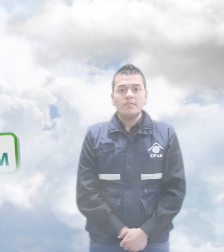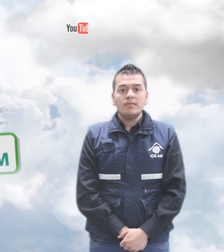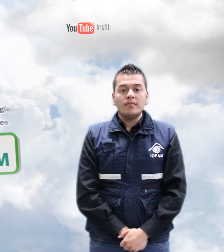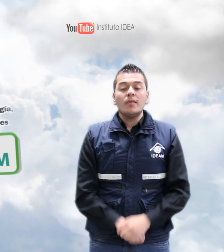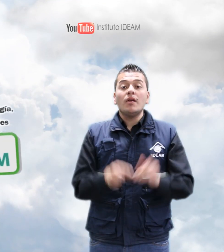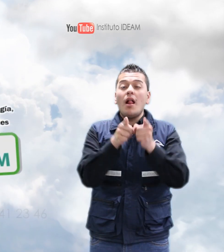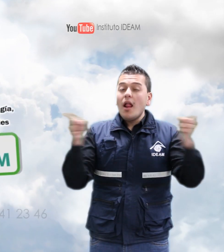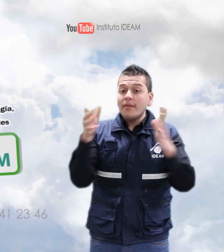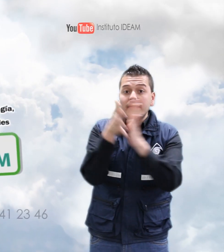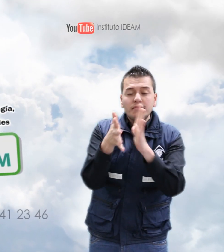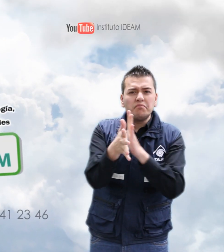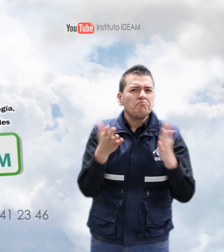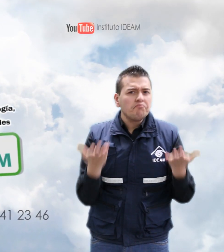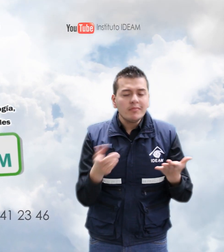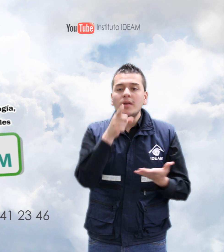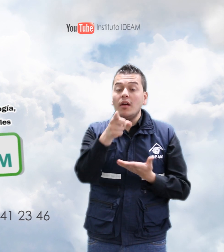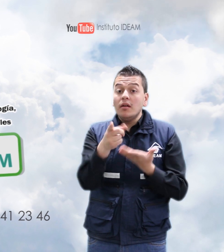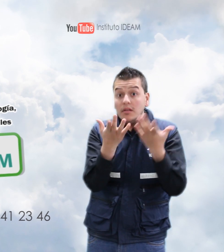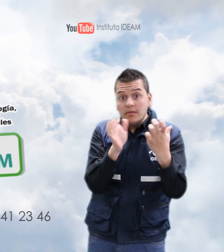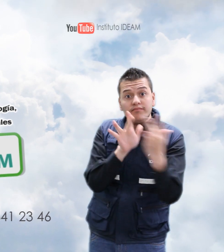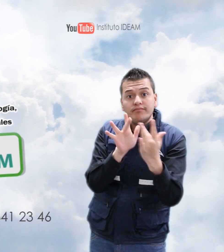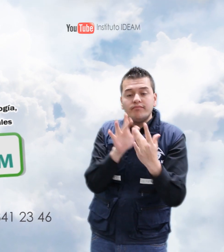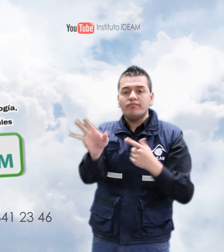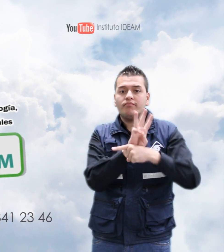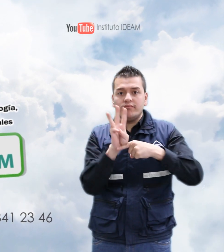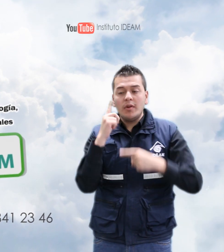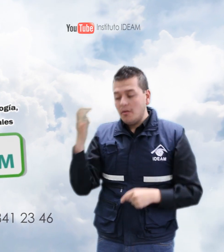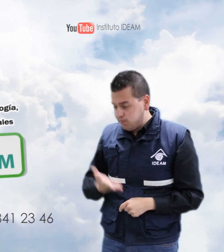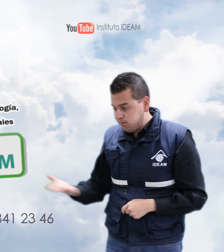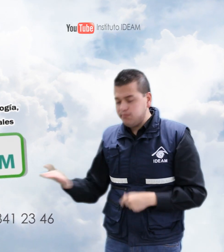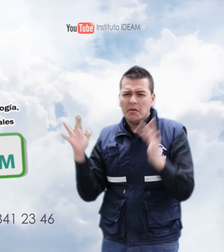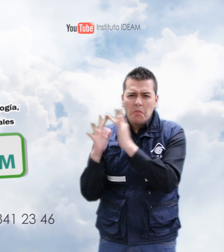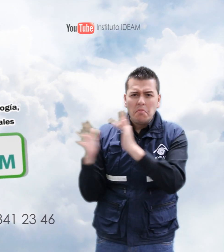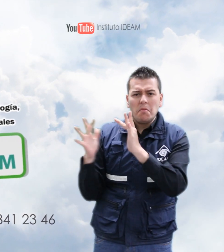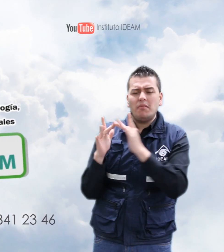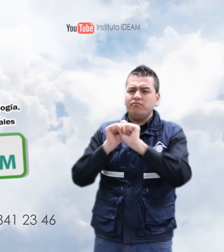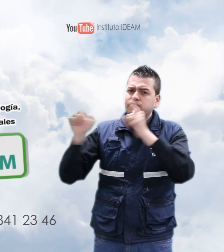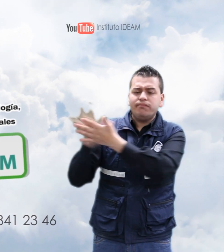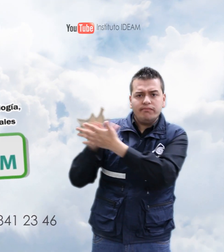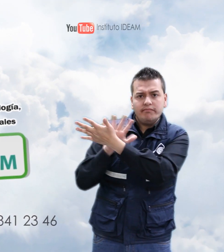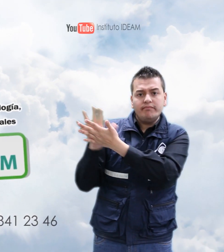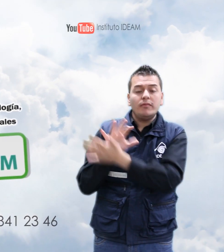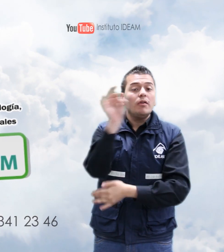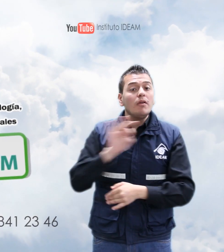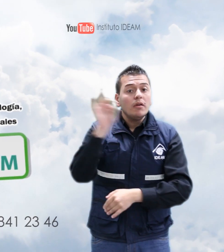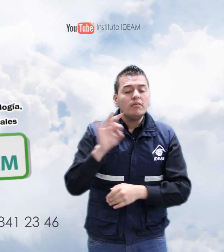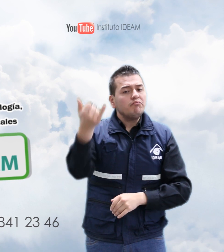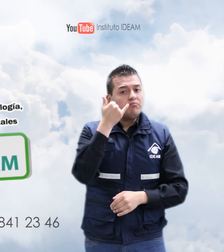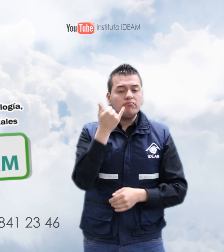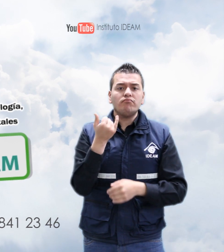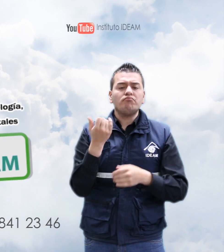Para mayor información, los invitamos a que consulten la página www.ideam.gov.co o que se